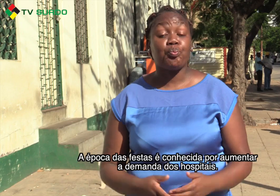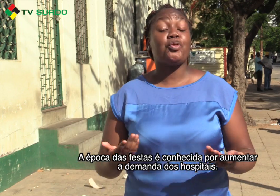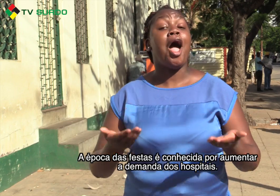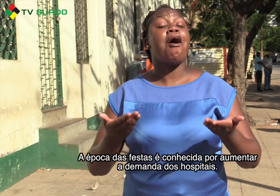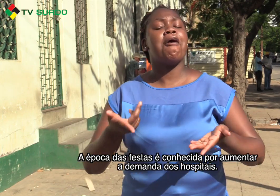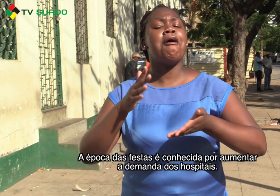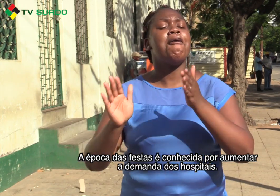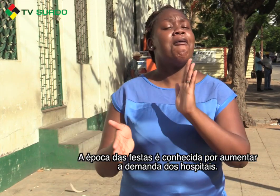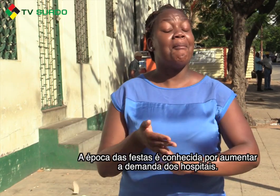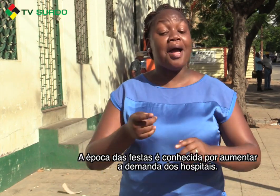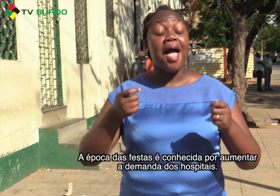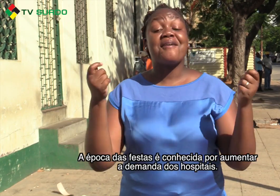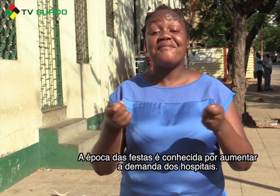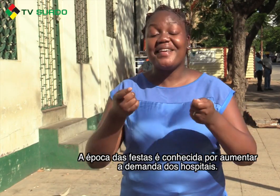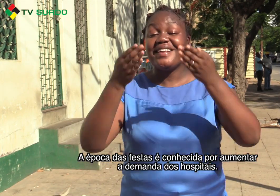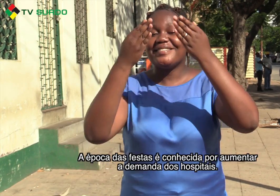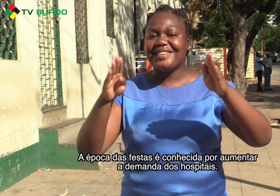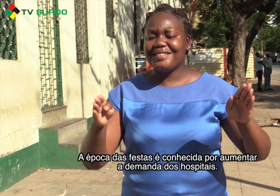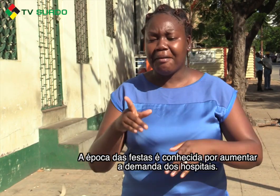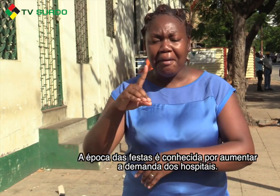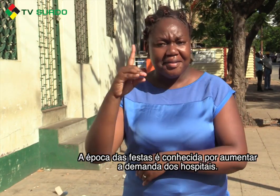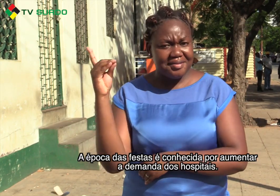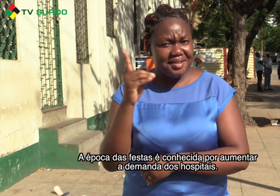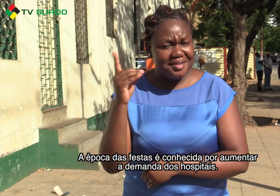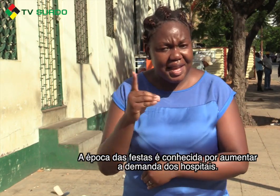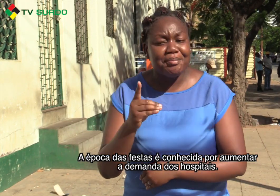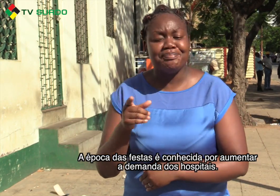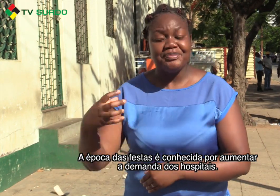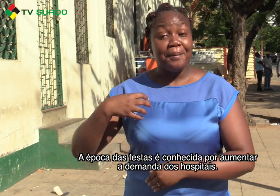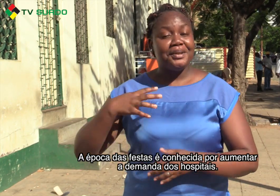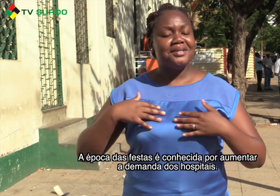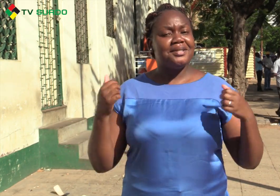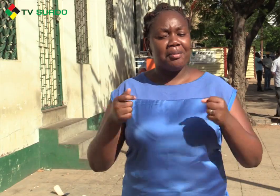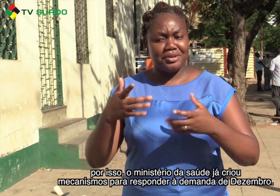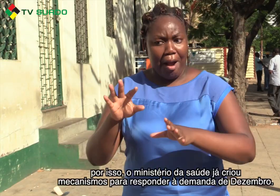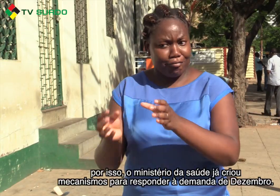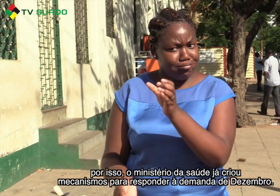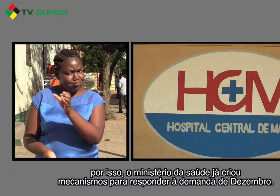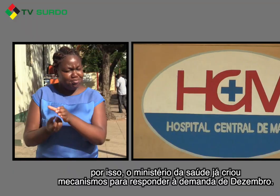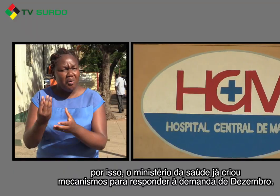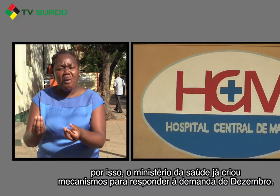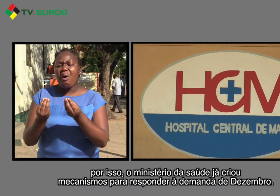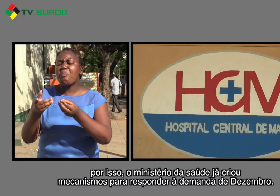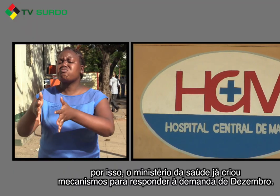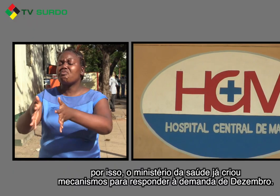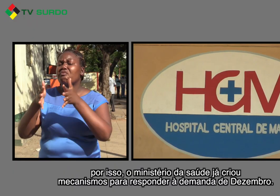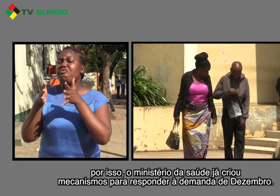A época das festas é conhecida por aumentar a demanda dos hospitais. Por isso, o Ministério da Saúde já criou